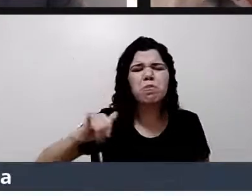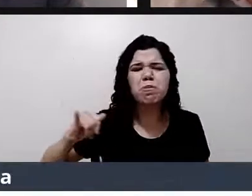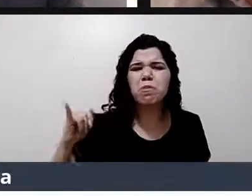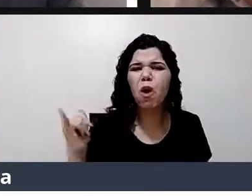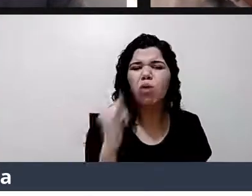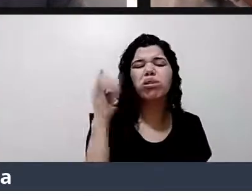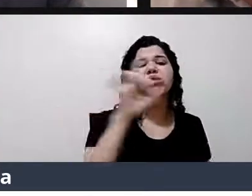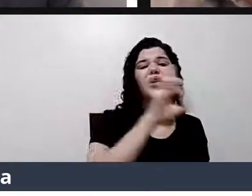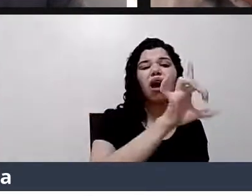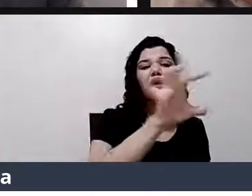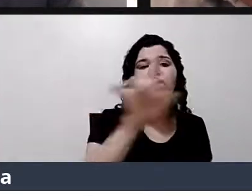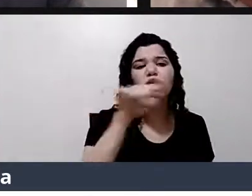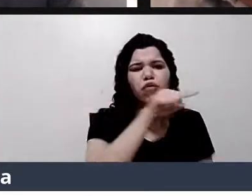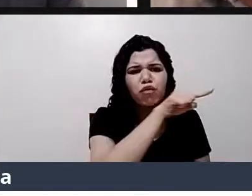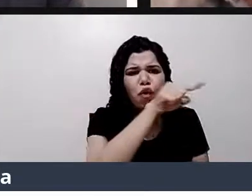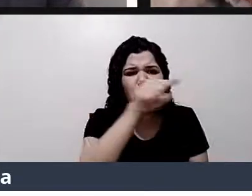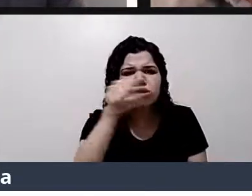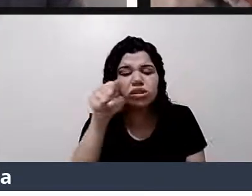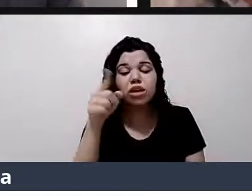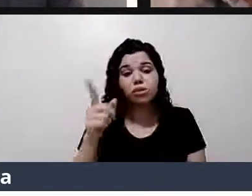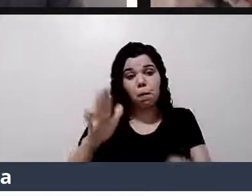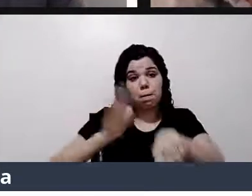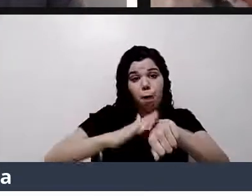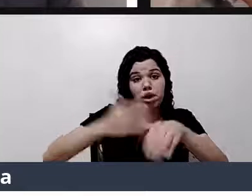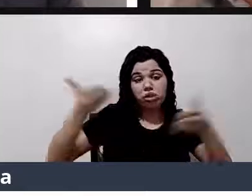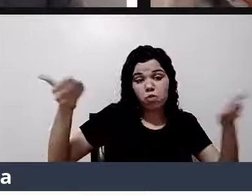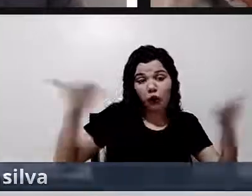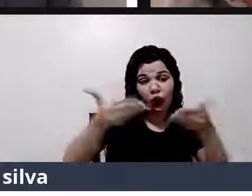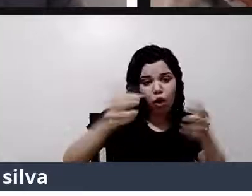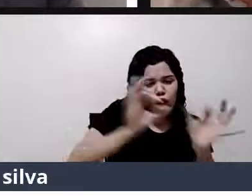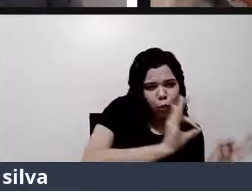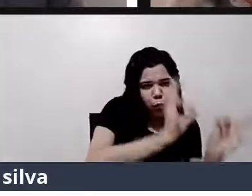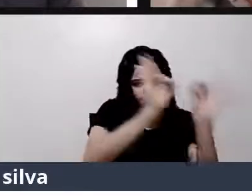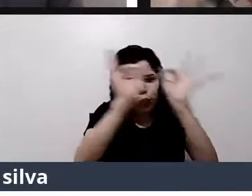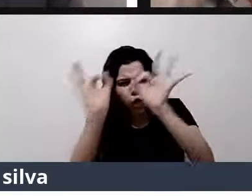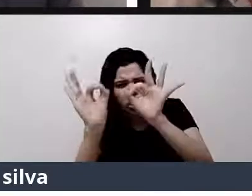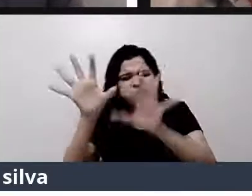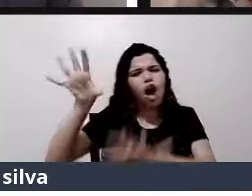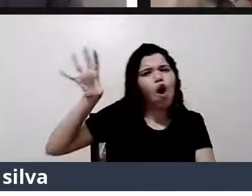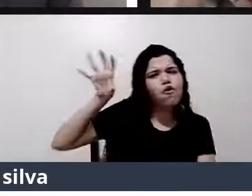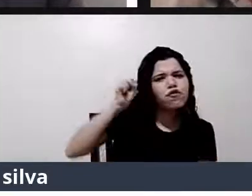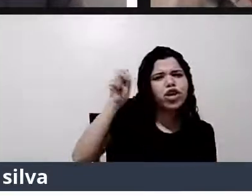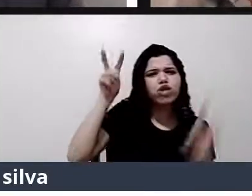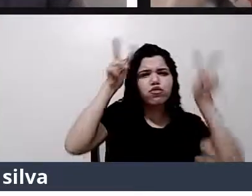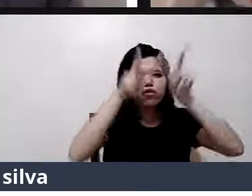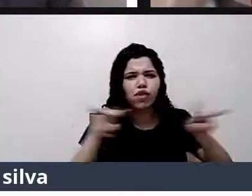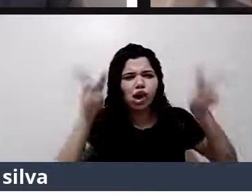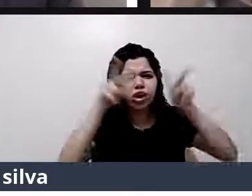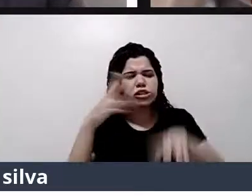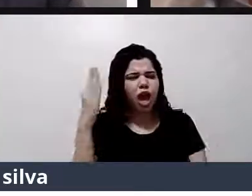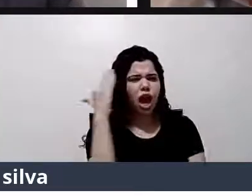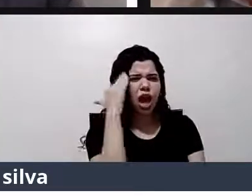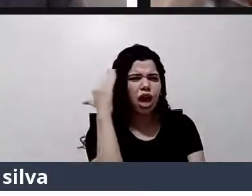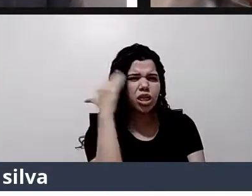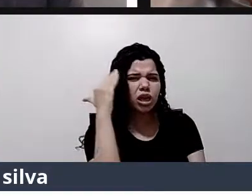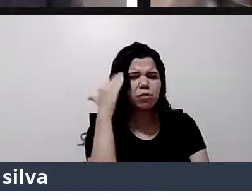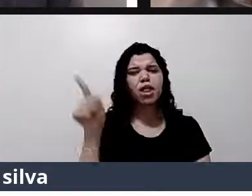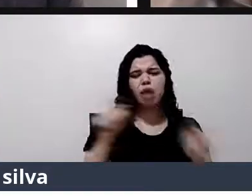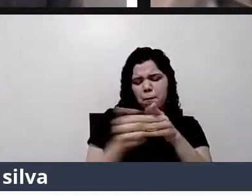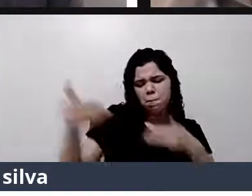vocês, que agora está nos ouvindo, estão nos escutando, estão nos entendendo, estão participando, direto ou